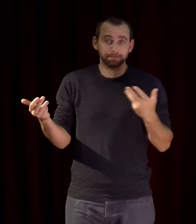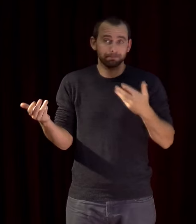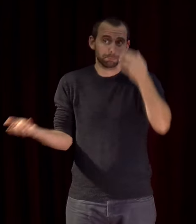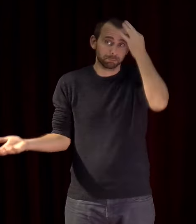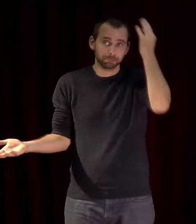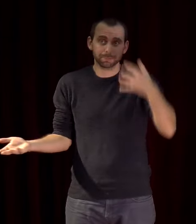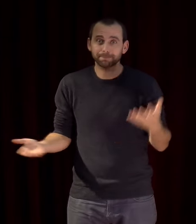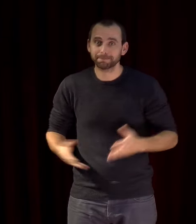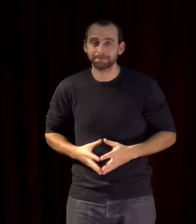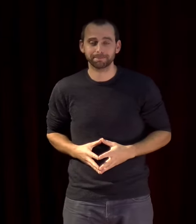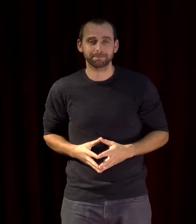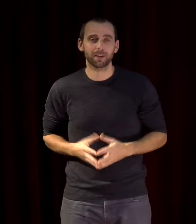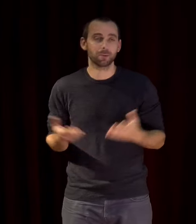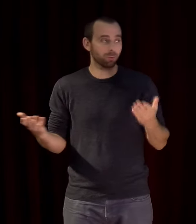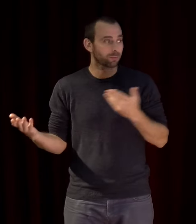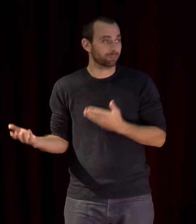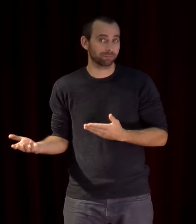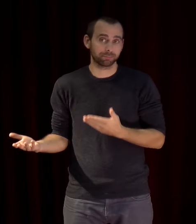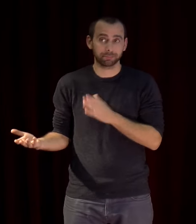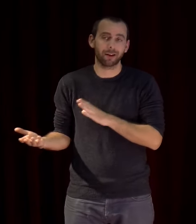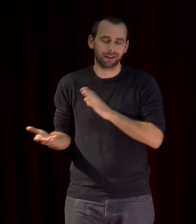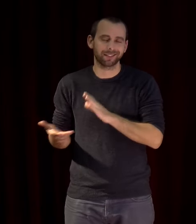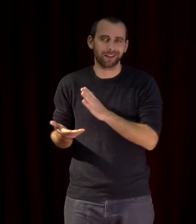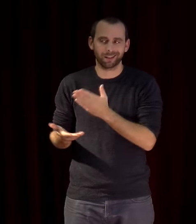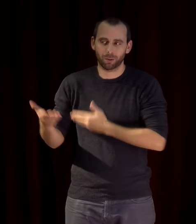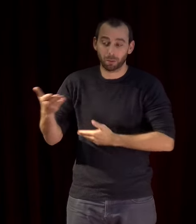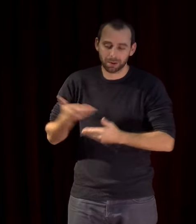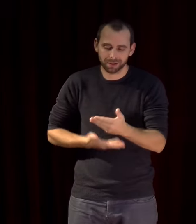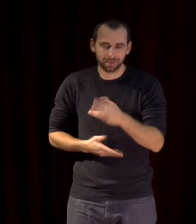Et essayer tant bien que mal de le remplacer, mais bon.